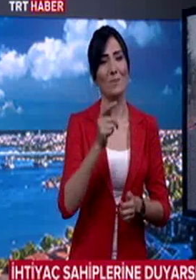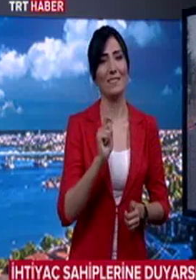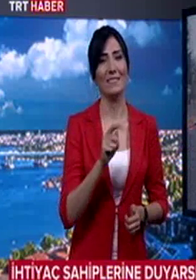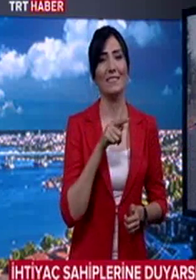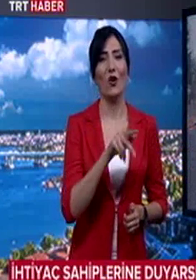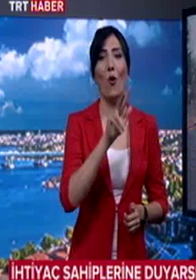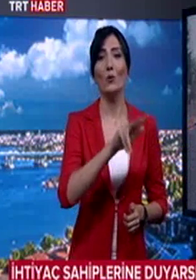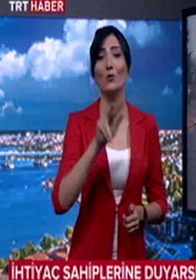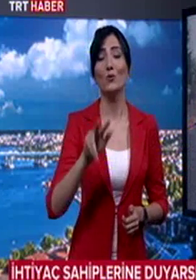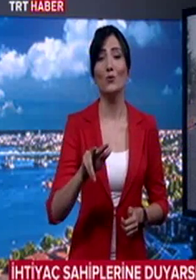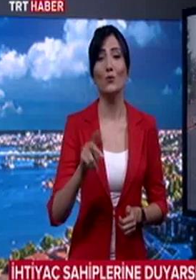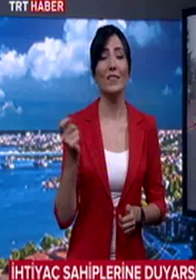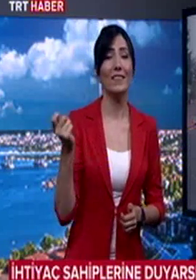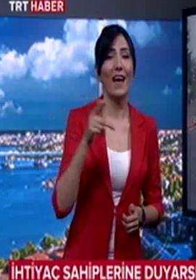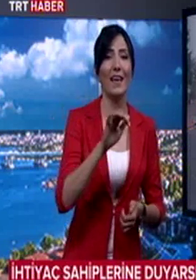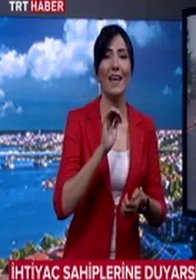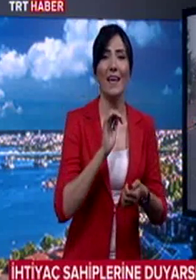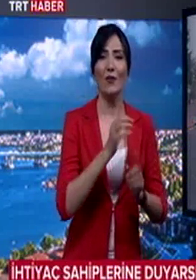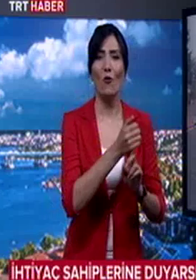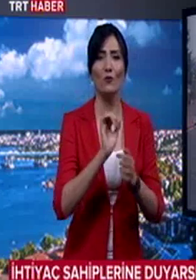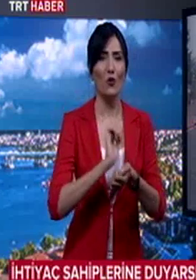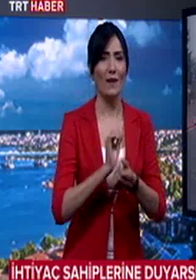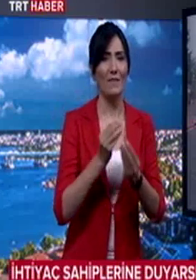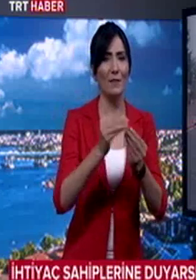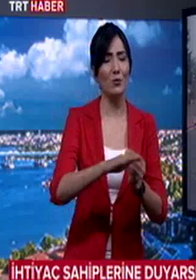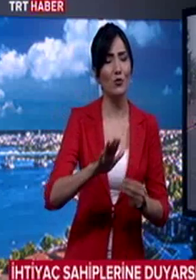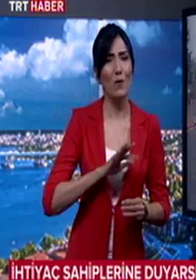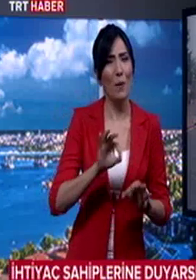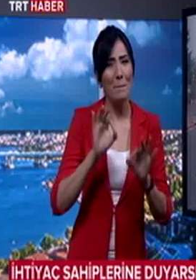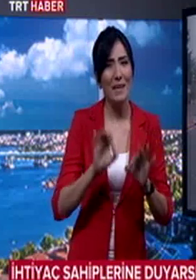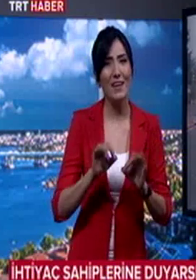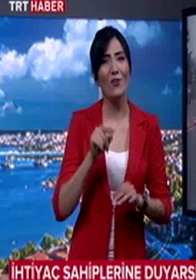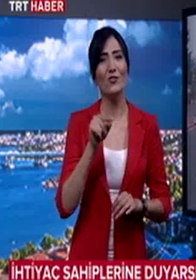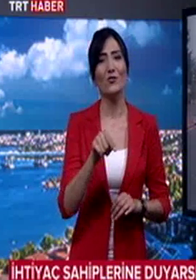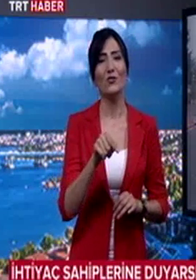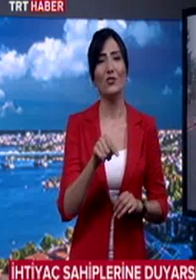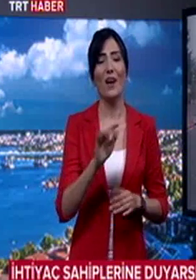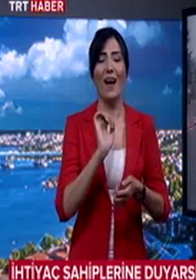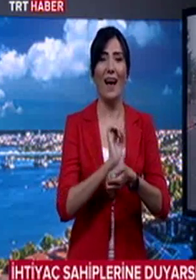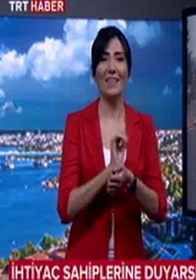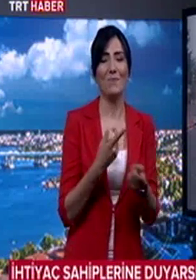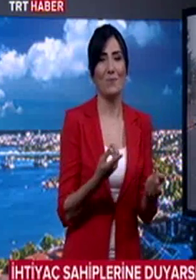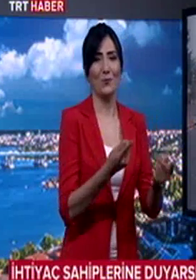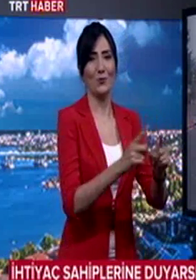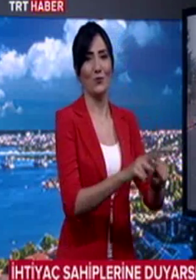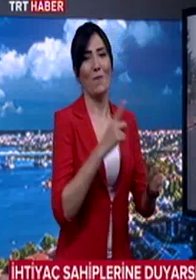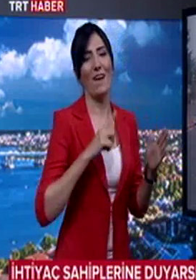tane koruyucu aileye verilmeye uygun çocuğumuz var. Onları bir an önce ailelerle buluşturmayı amaç duyuyoruz.